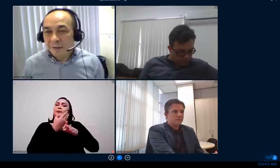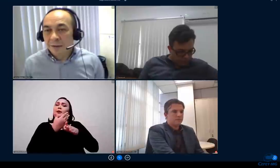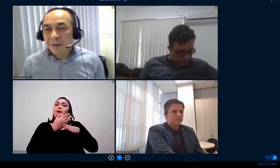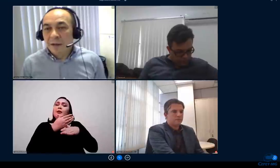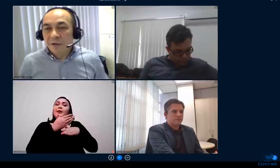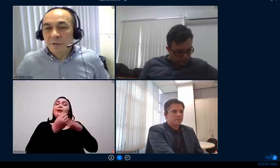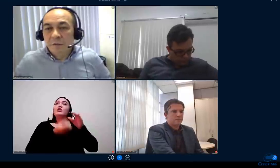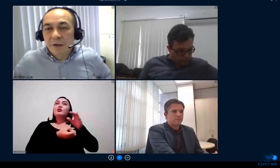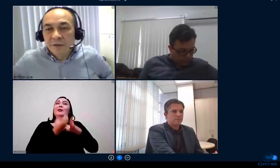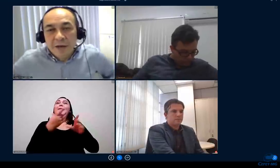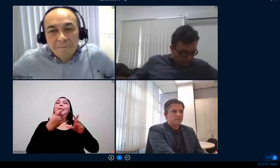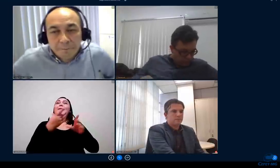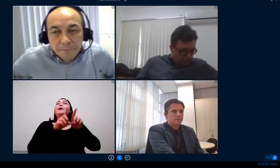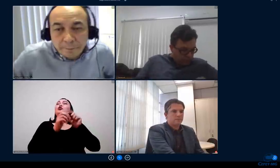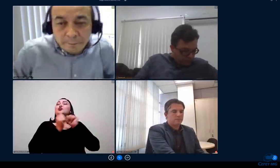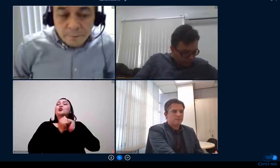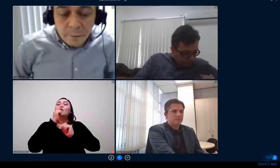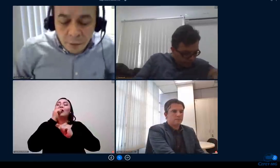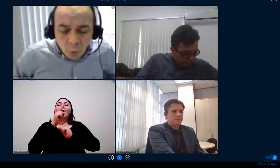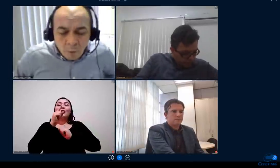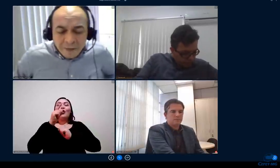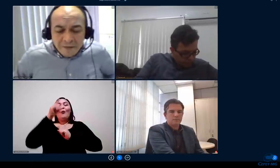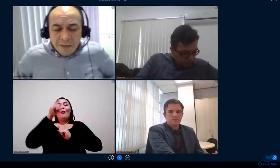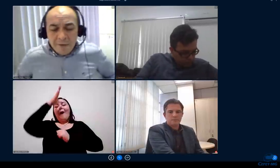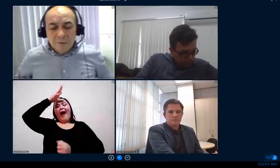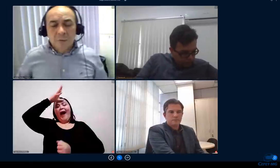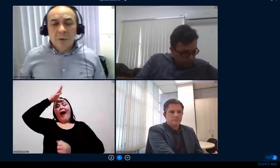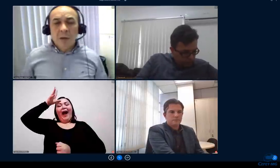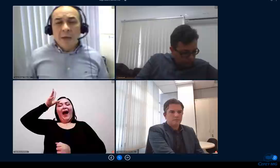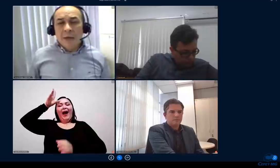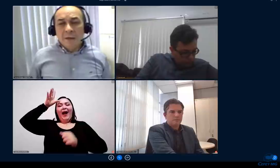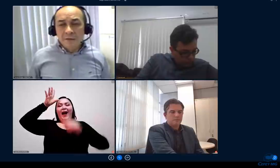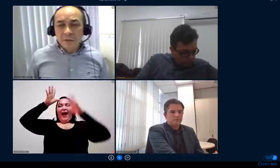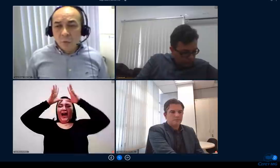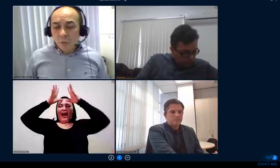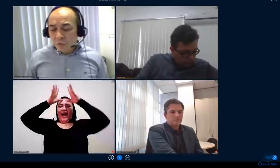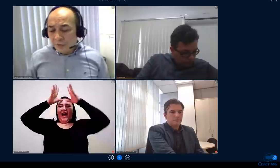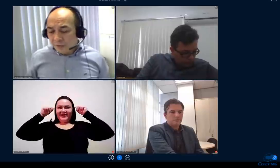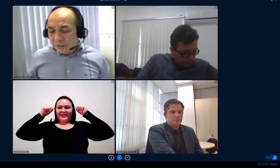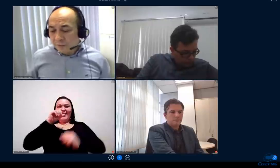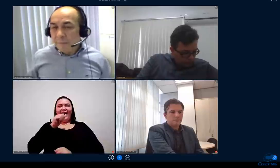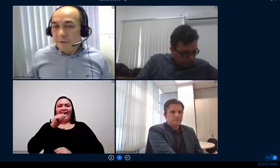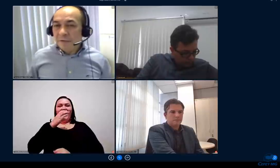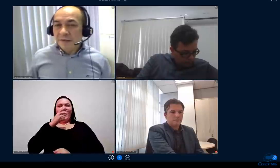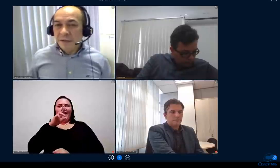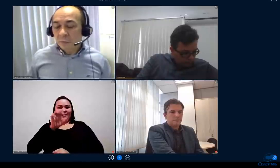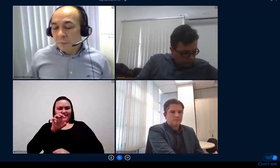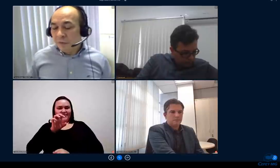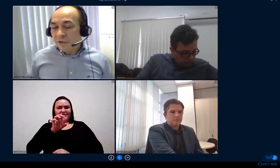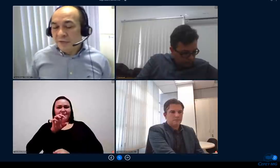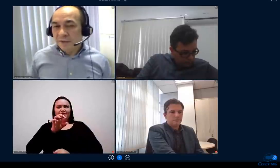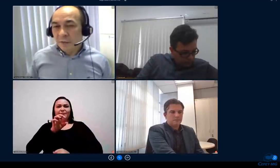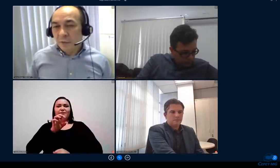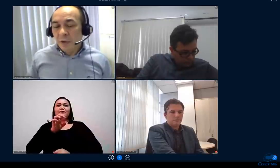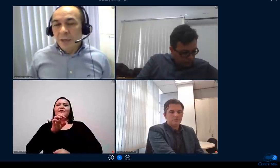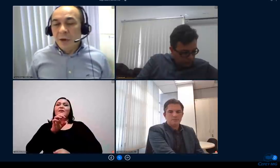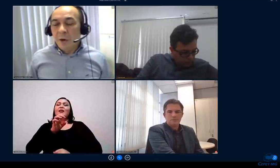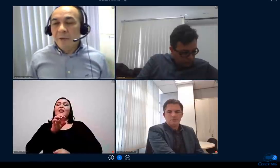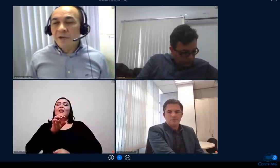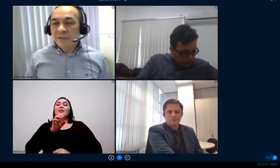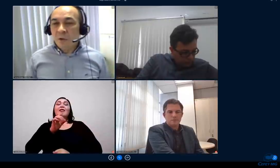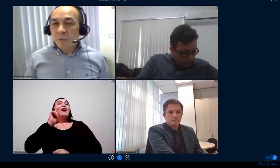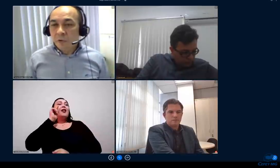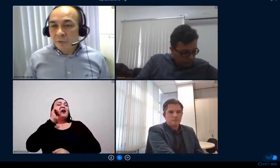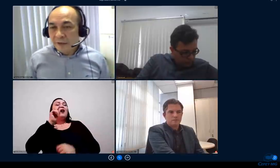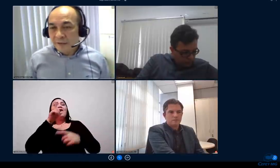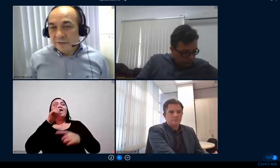Acre a gente fez o compartilhamento desse curso e eles estão também fazendo com mediação e é